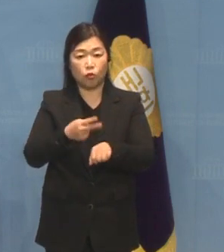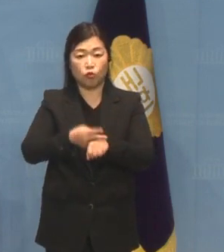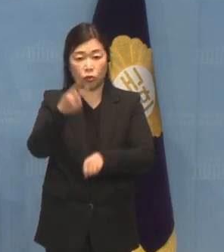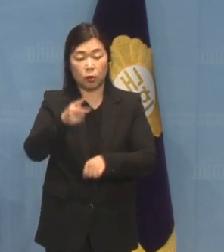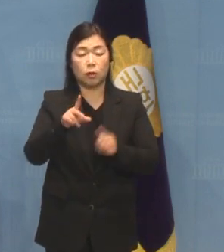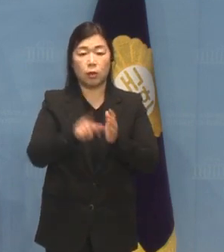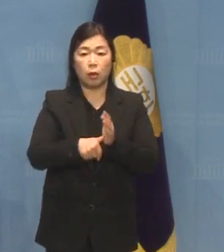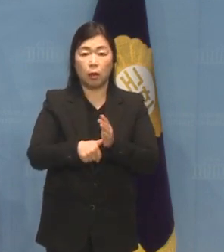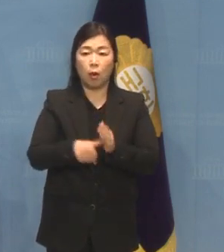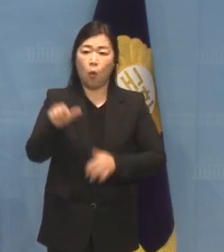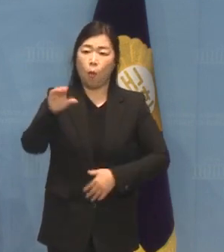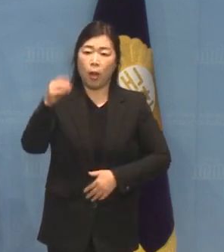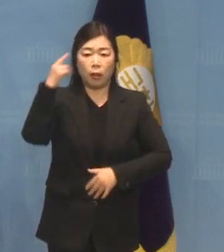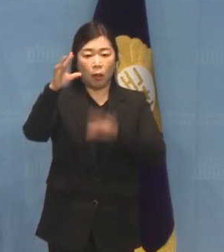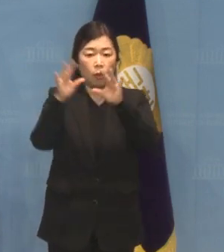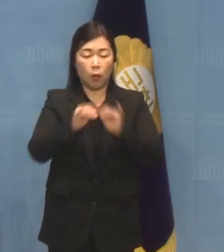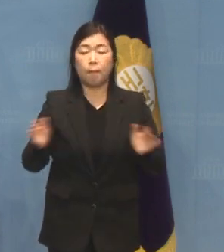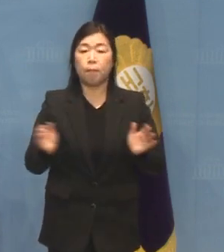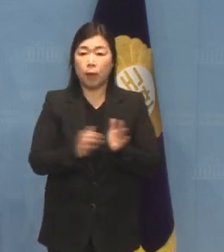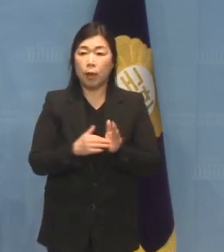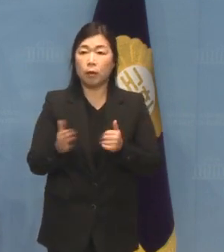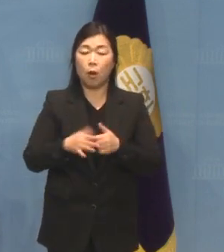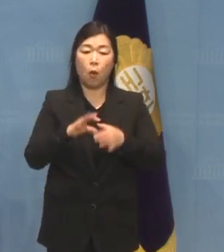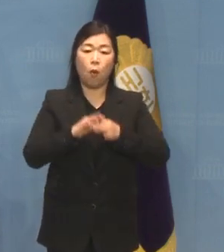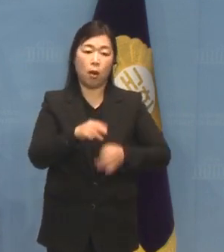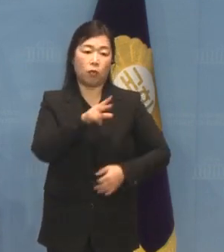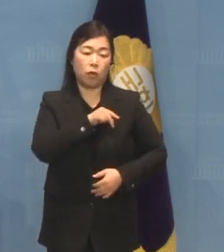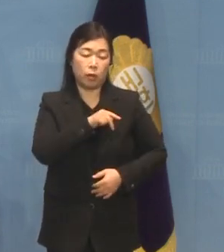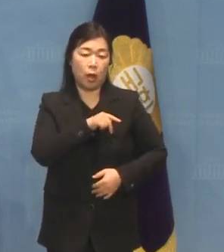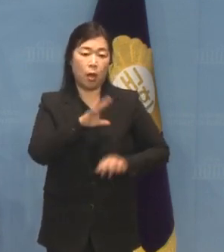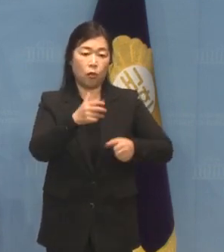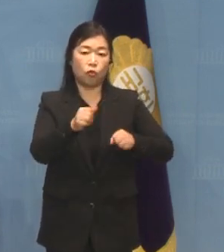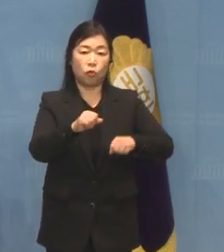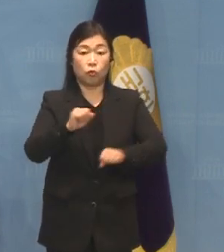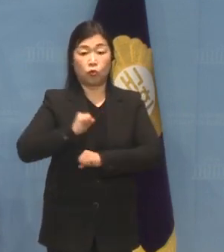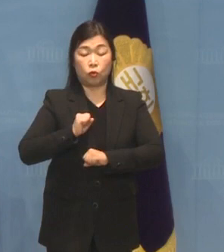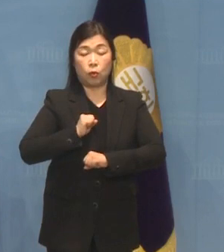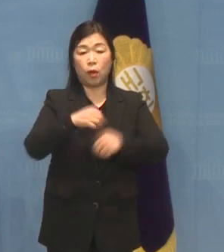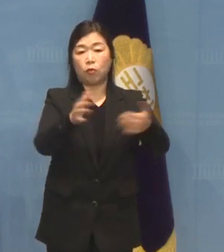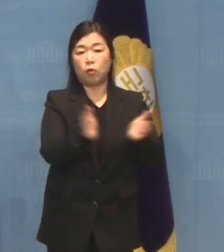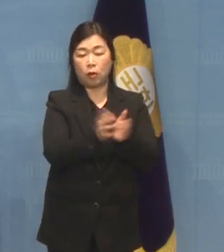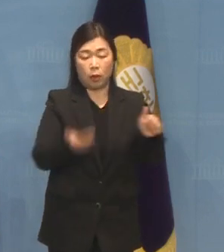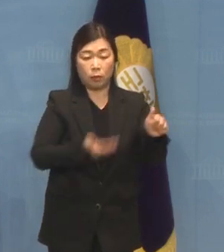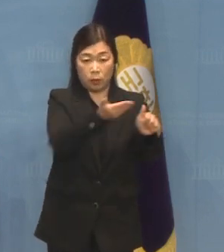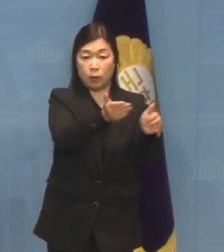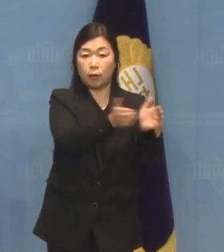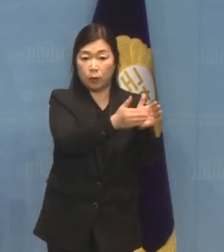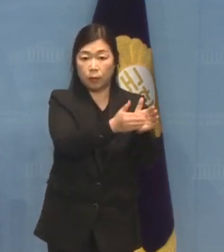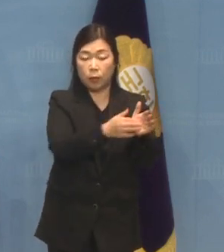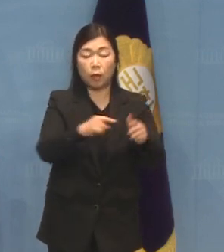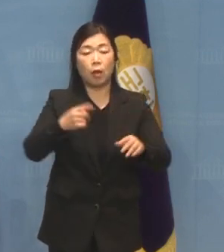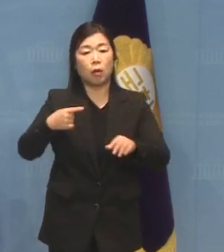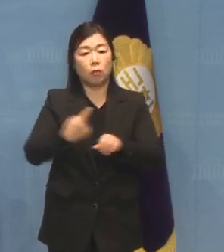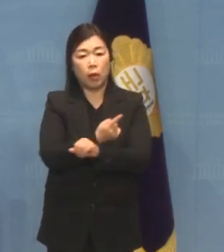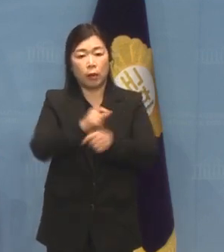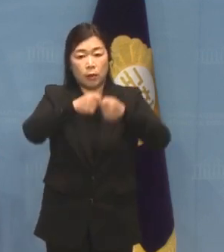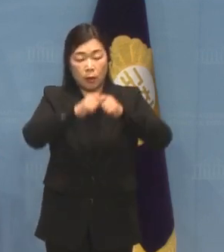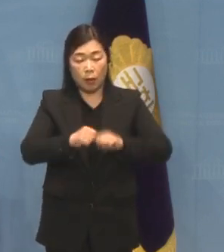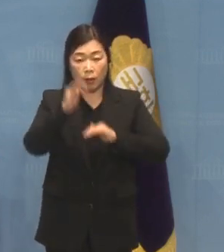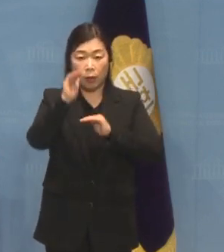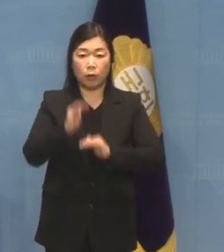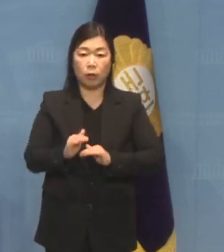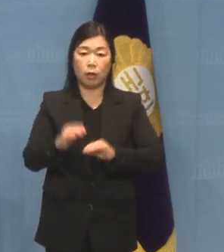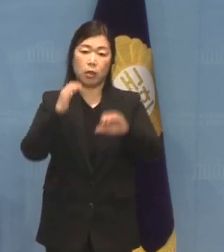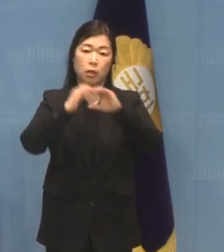5만 명의 동의를 받아 소관위원회인 국방위원회로 해부되었습니다 기타 자세한 사항은